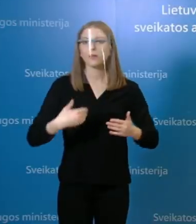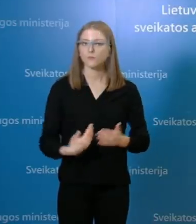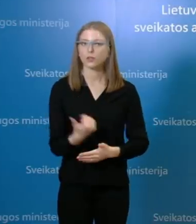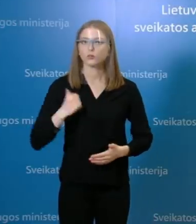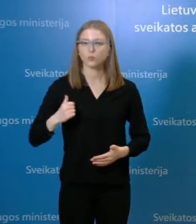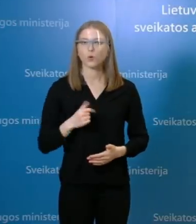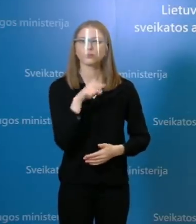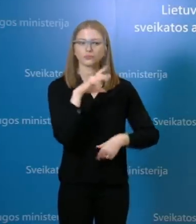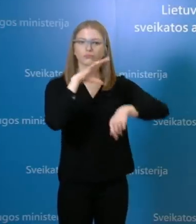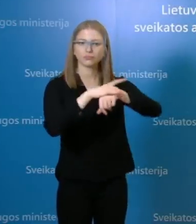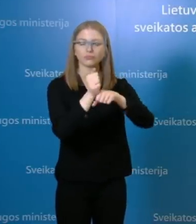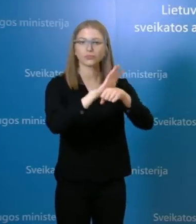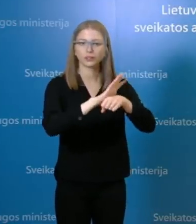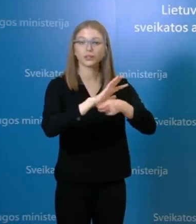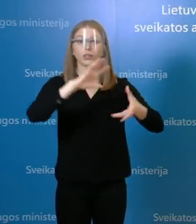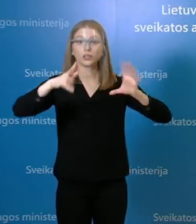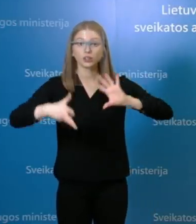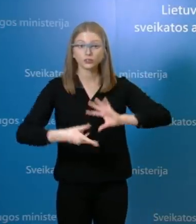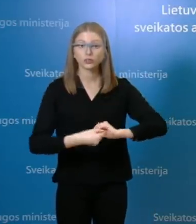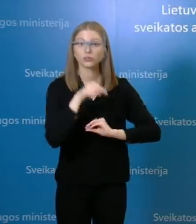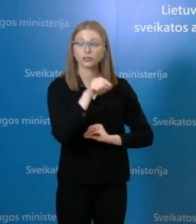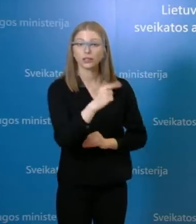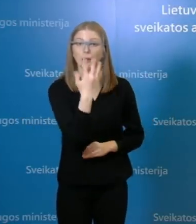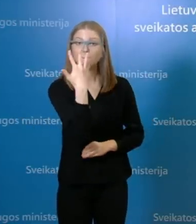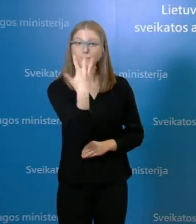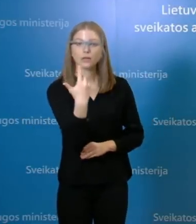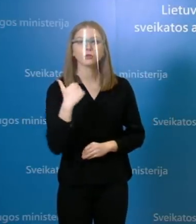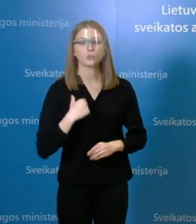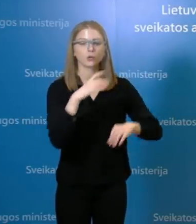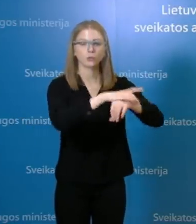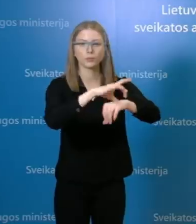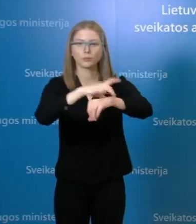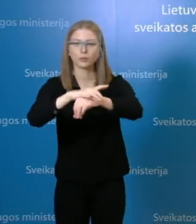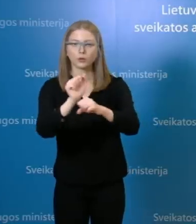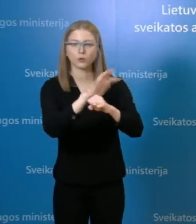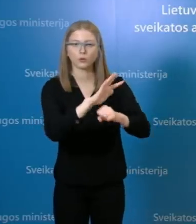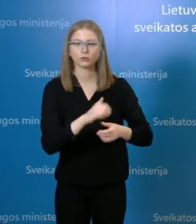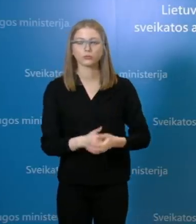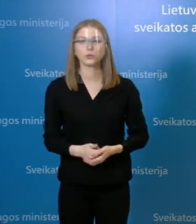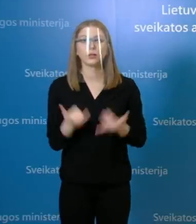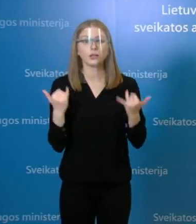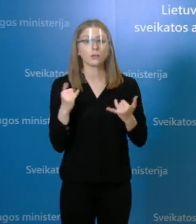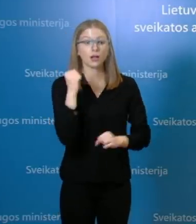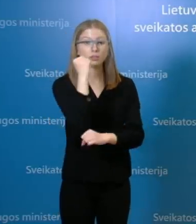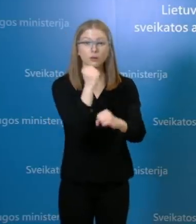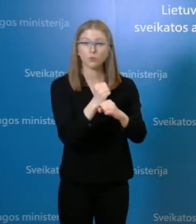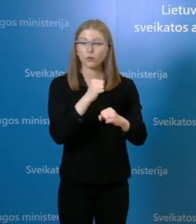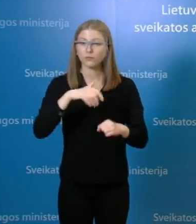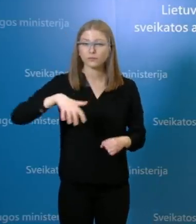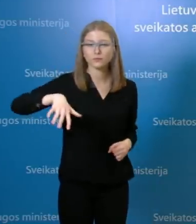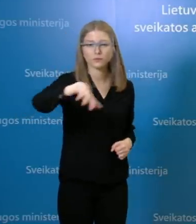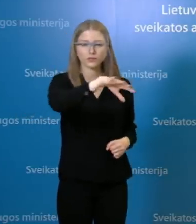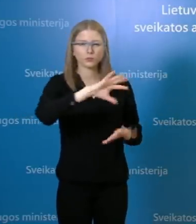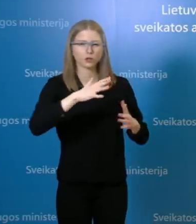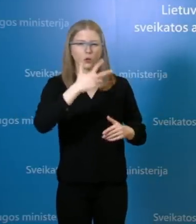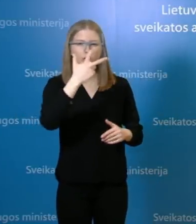tyrimo atsakymas, tai iš viso yra registruoti 5 COVID-19 ligos atveji. Vyksta visų darbuotojų, kurių yra apie